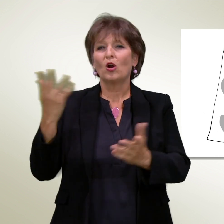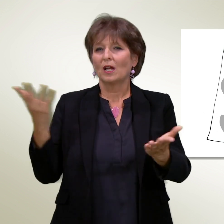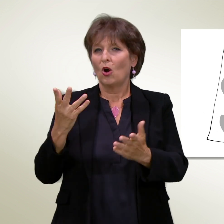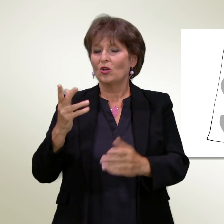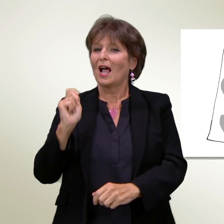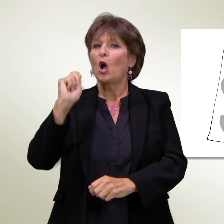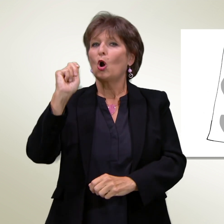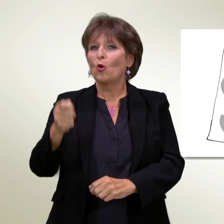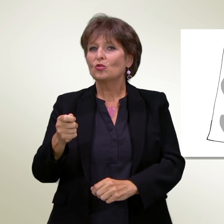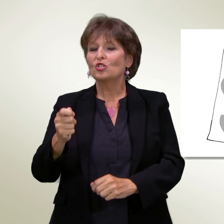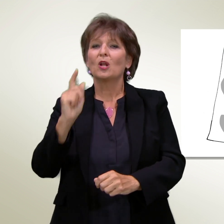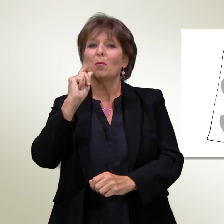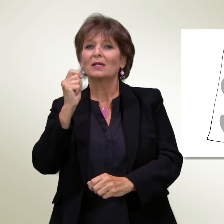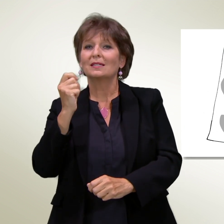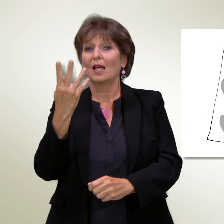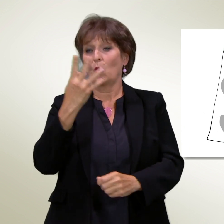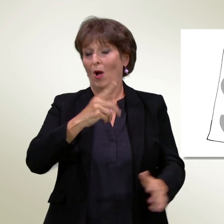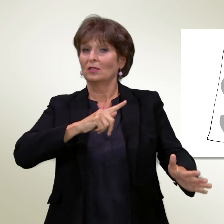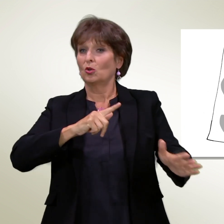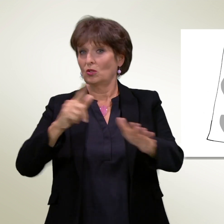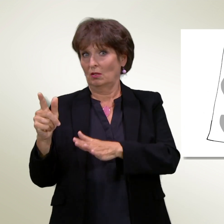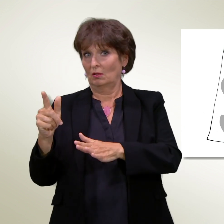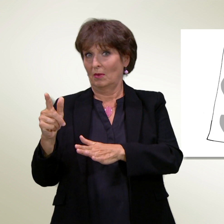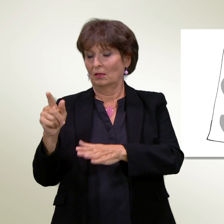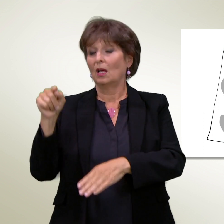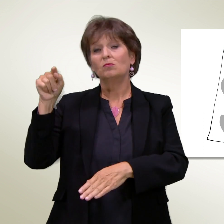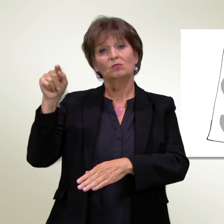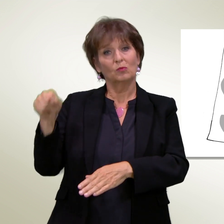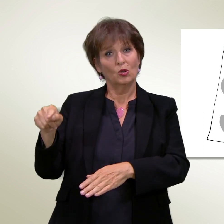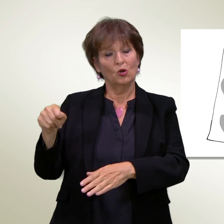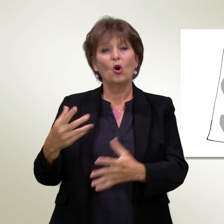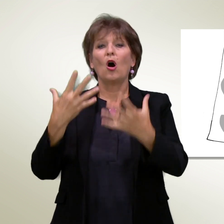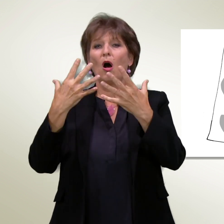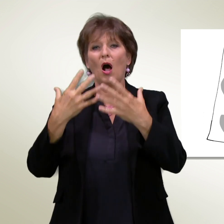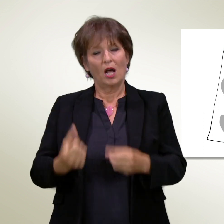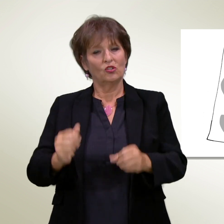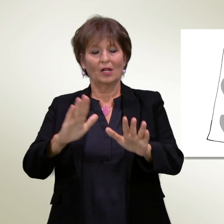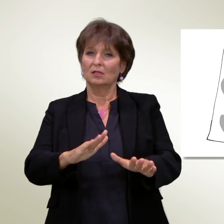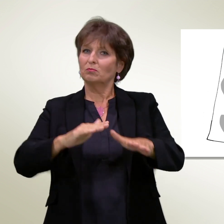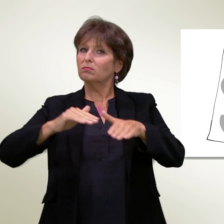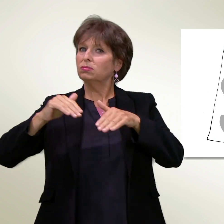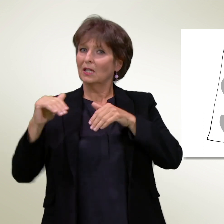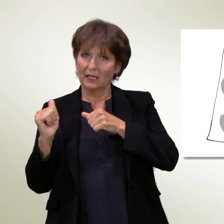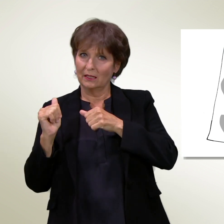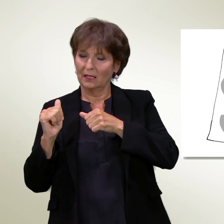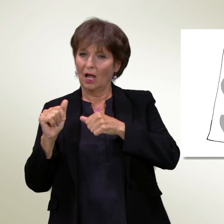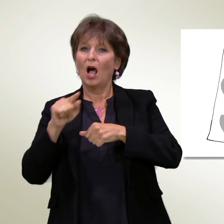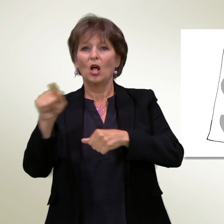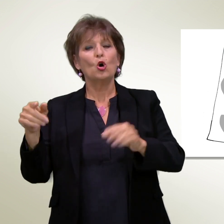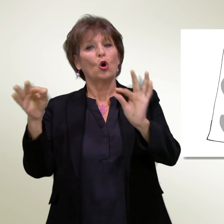L'iniziativa, che chiedeva un congedo di paternità di quattro settimane, è stata ritirata a condizione che entri in vigore il congedo di